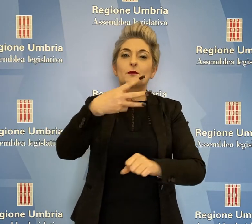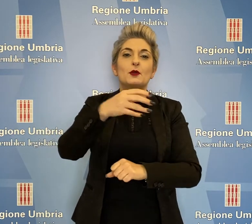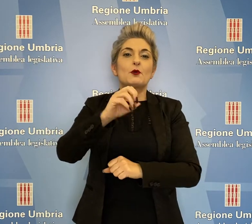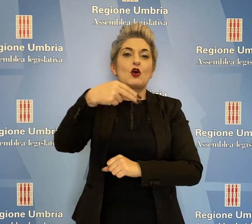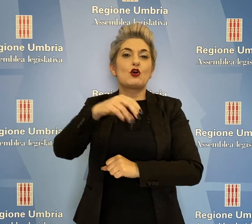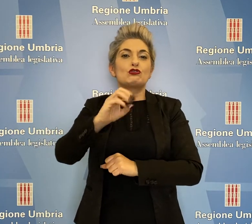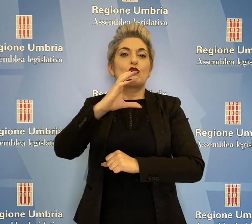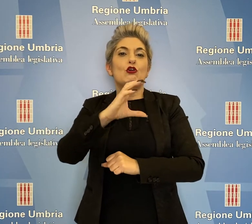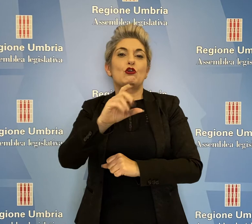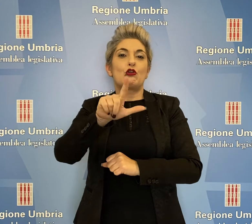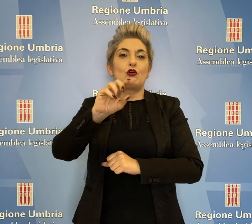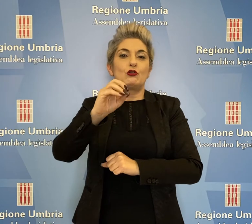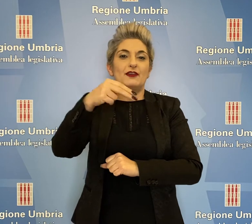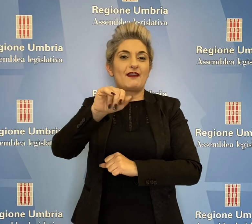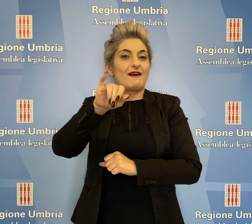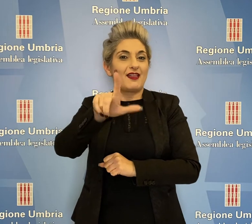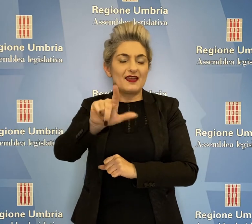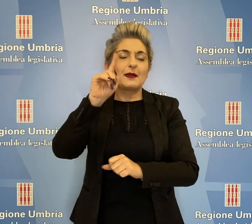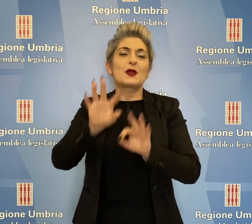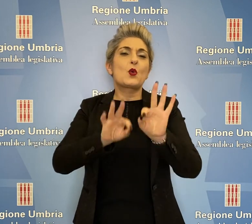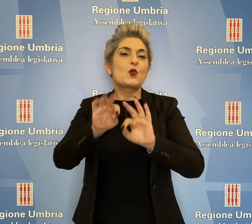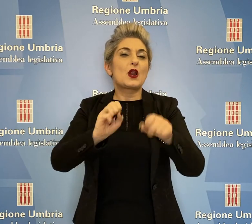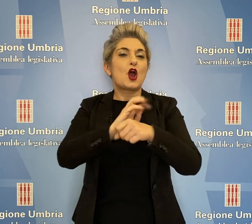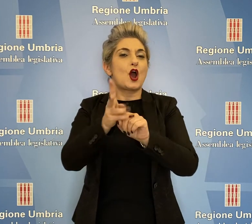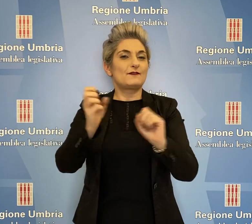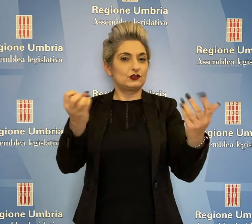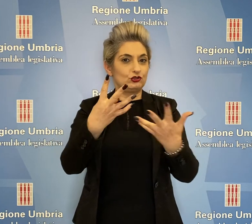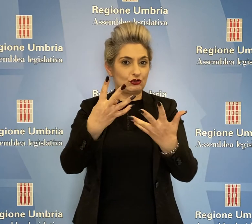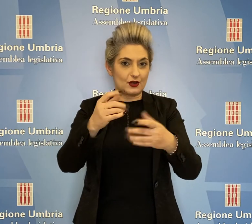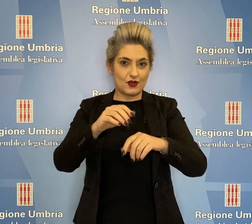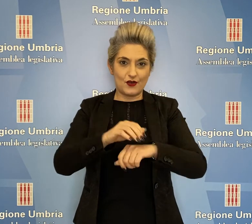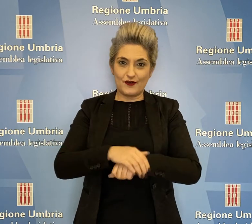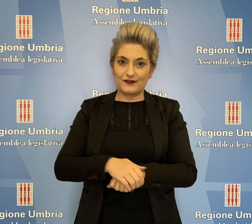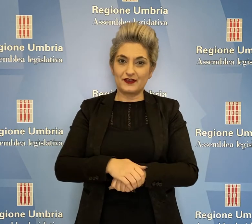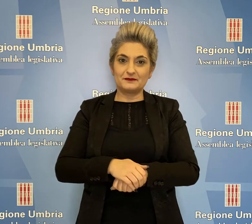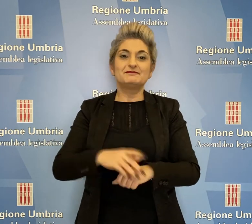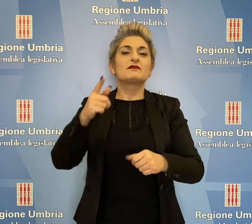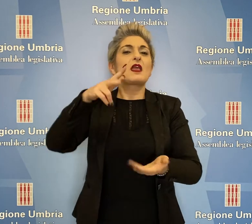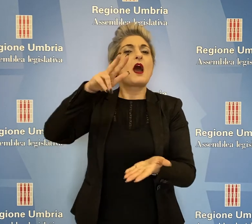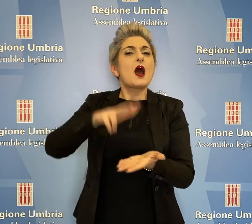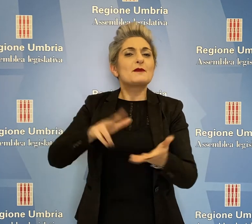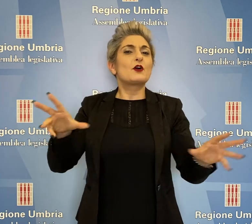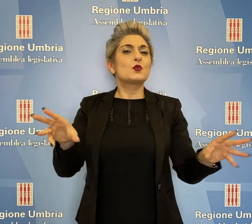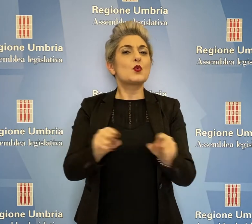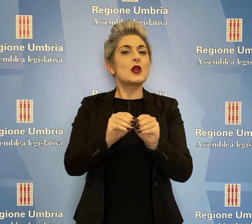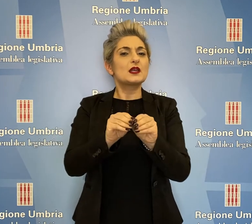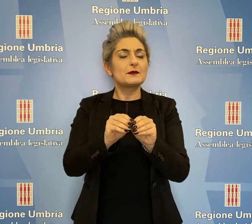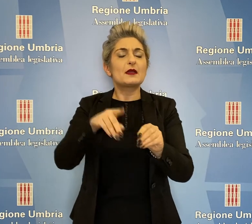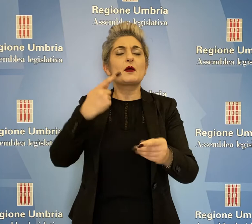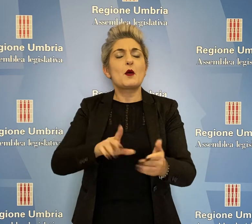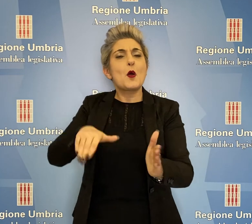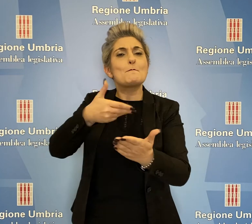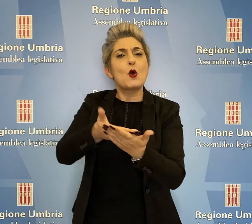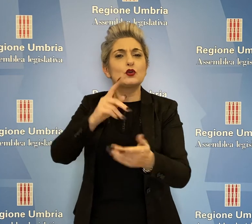per il trattamento del Covid-19. Ha approvata all'unanimità anche la mozione dei consiglieri della Lega